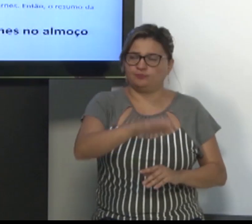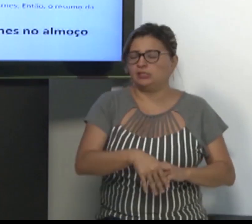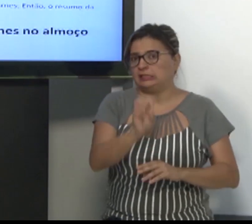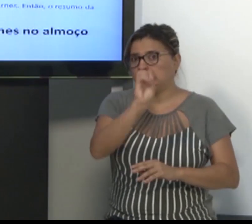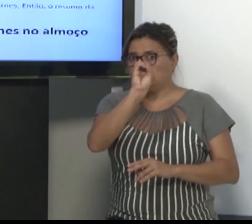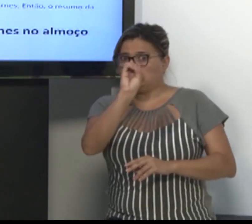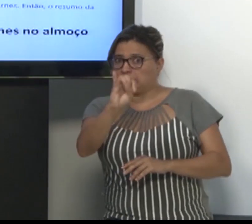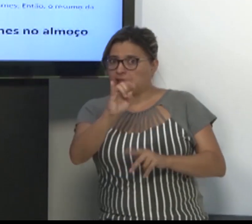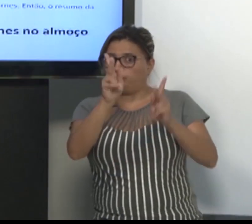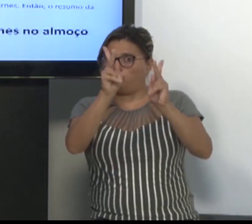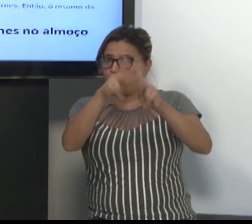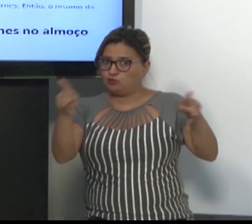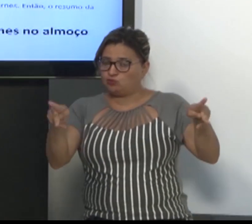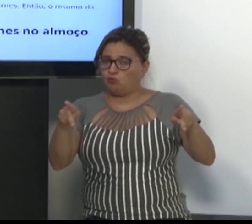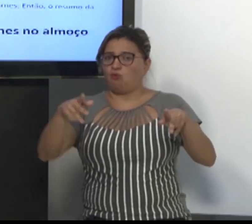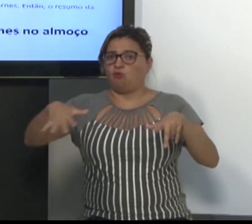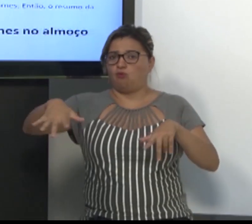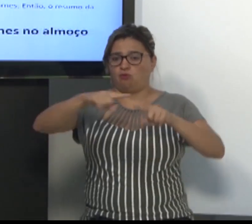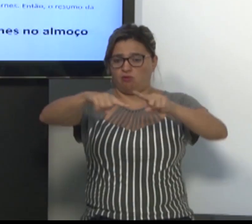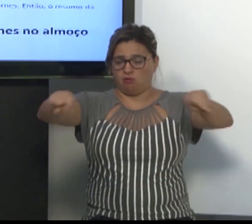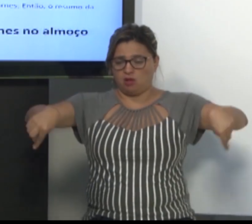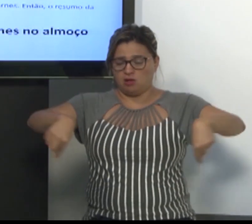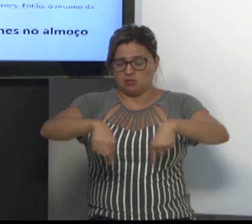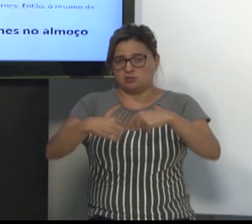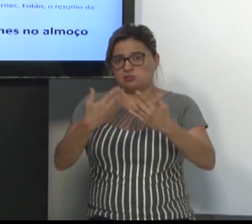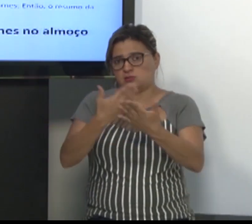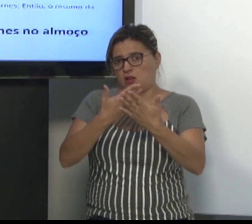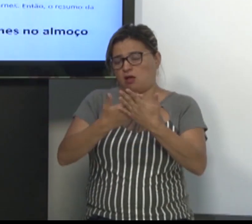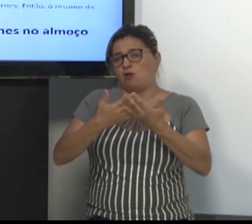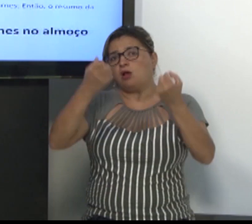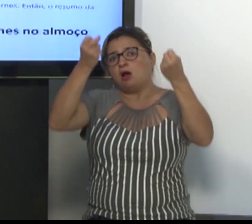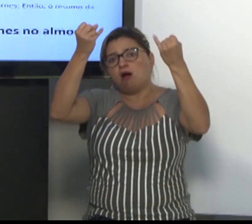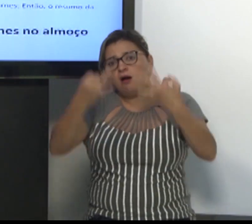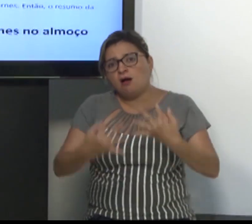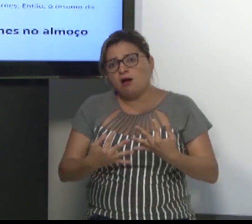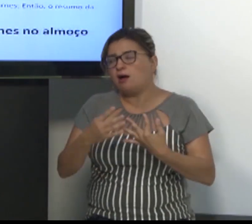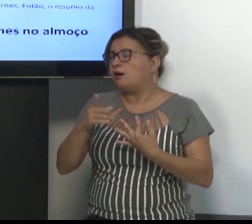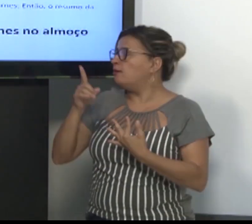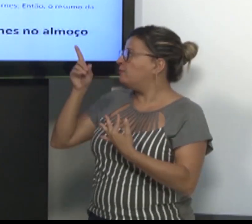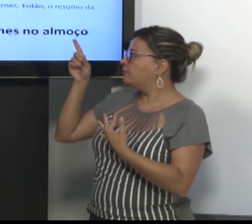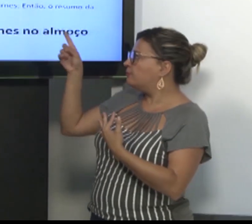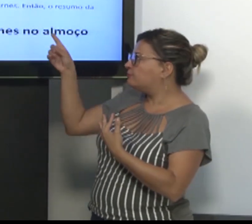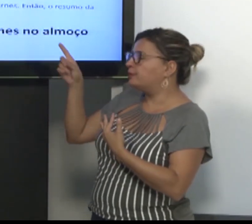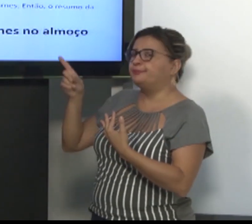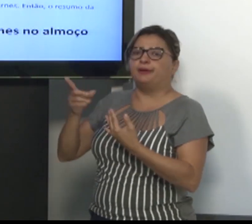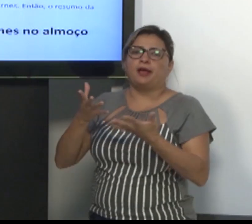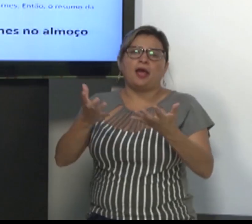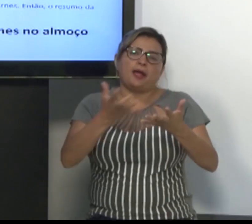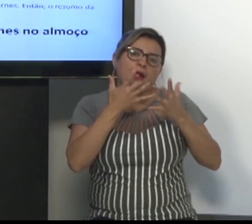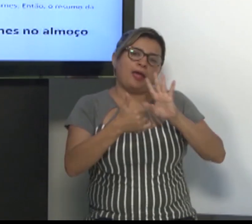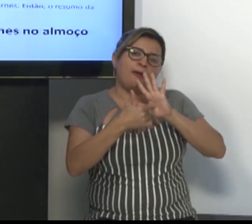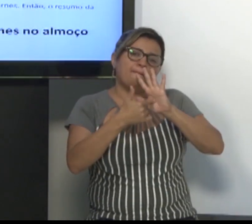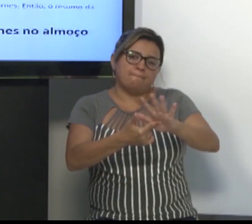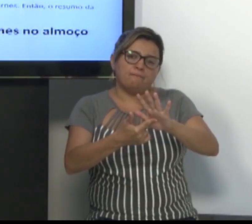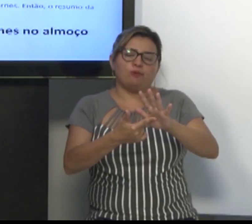Captar a imagem principal. Por exemplo, um professor, ele está em sala de aula,